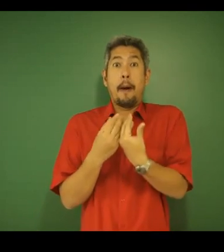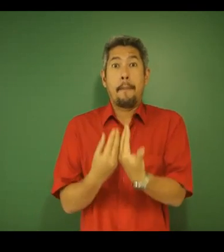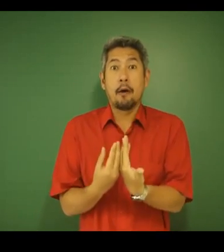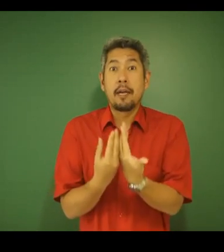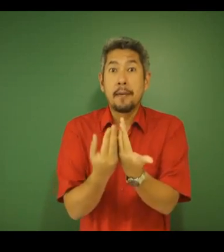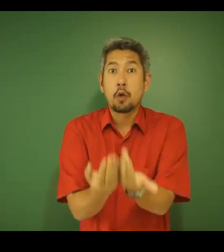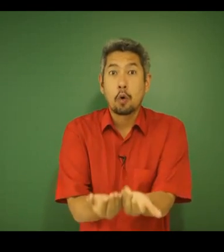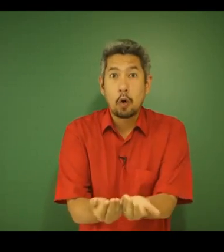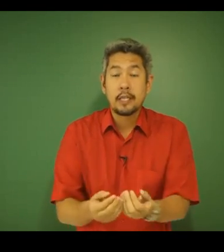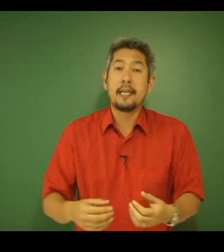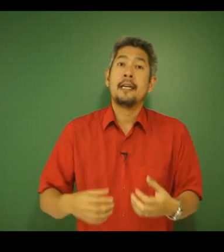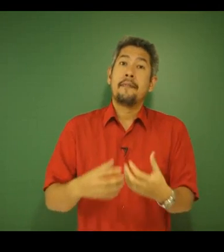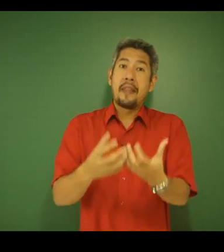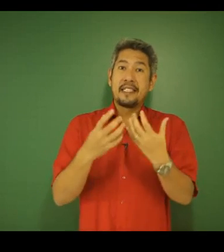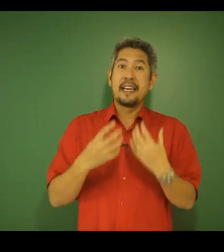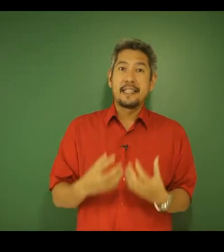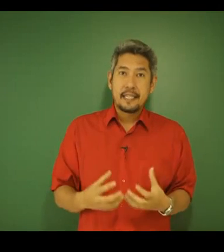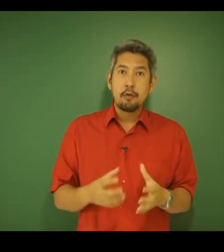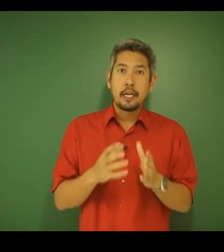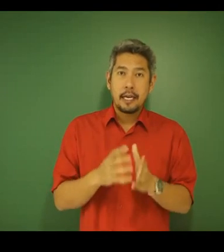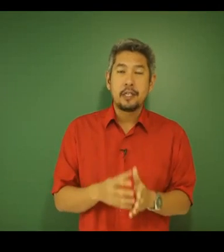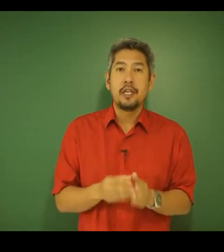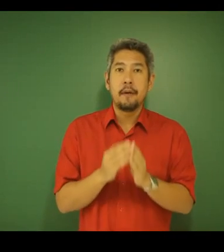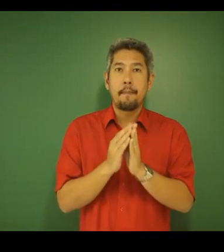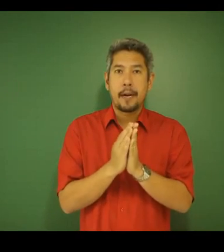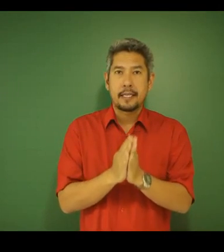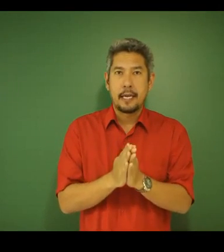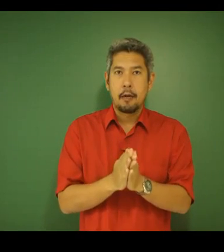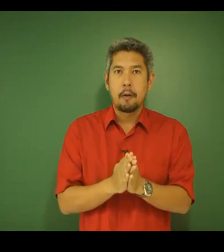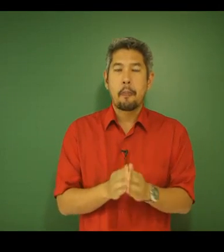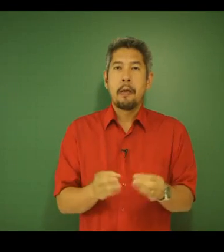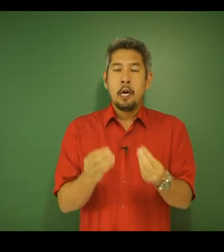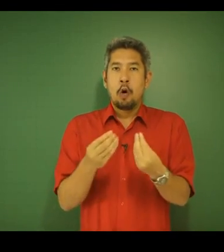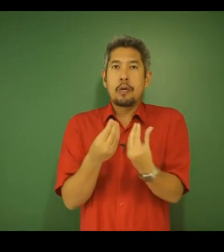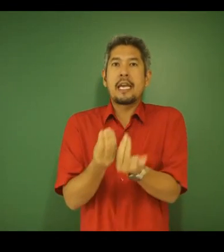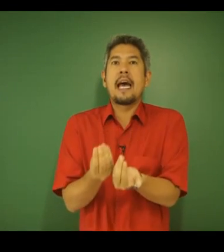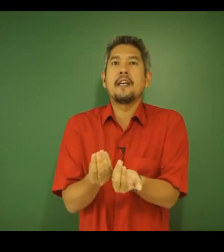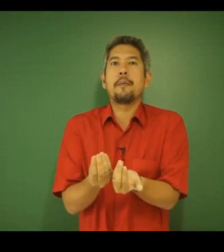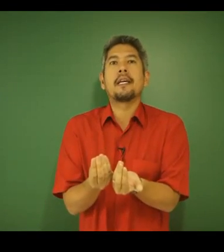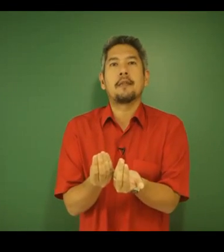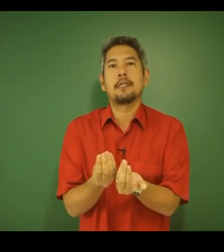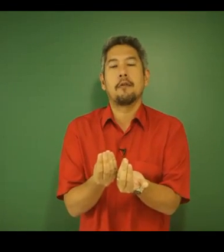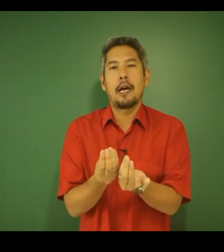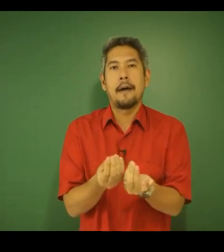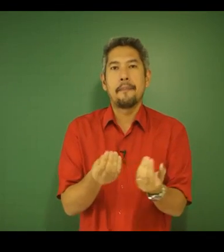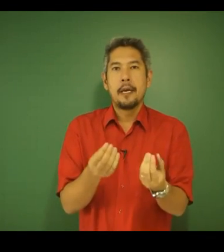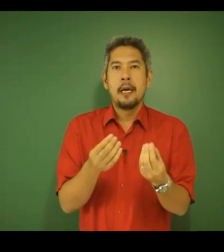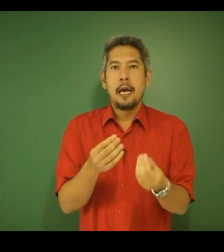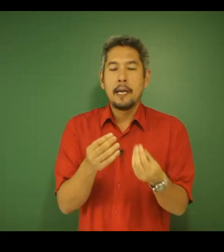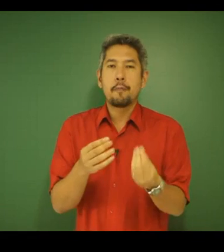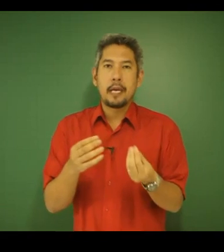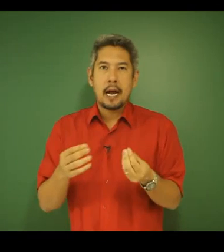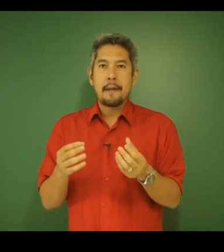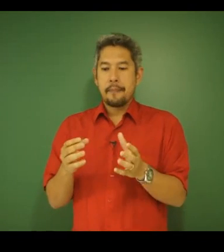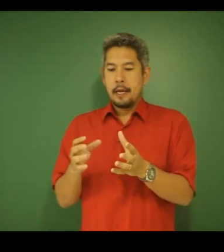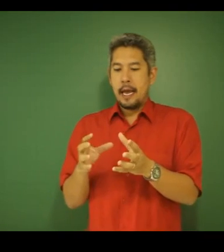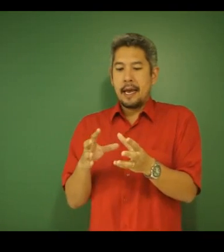papel da mitocôndria na geração de energia para a célula. O que é a respiração celular? Respirar é